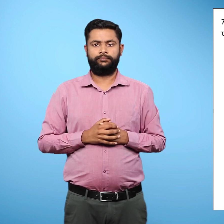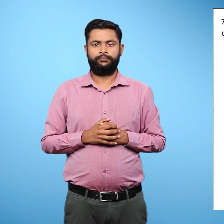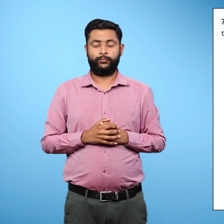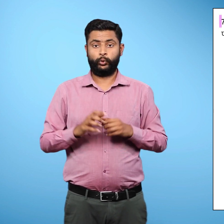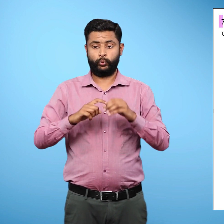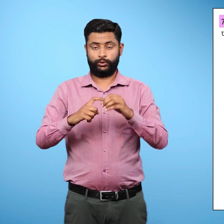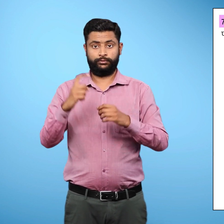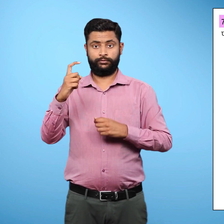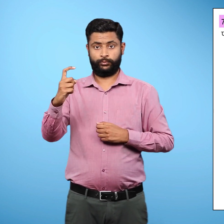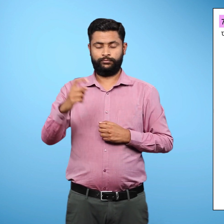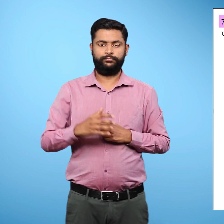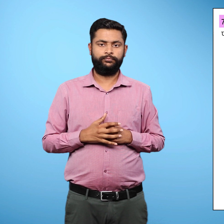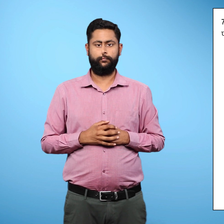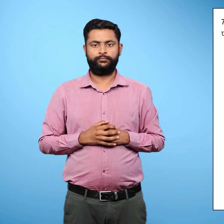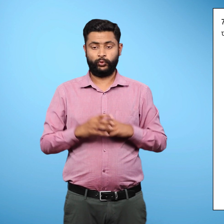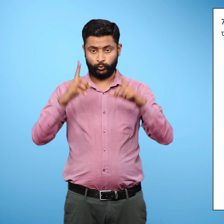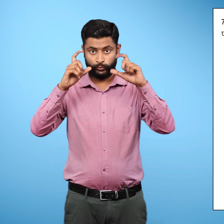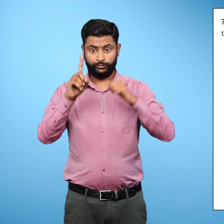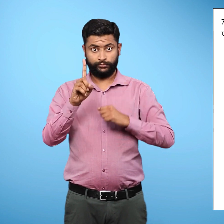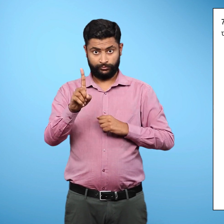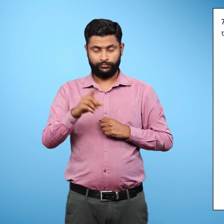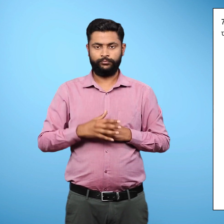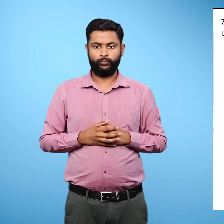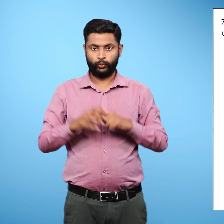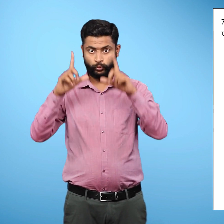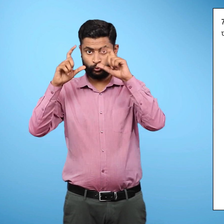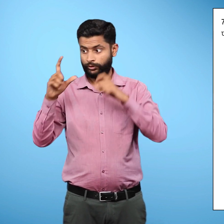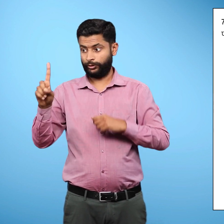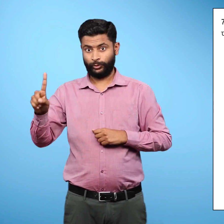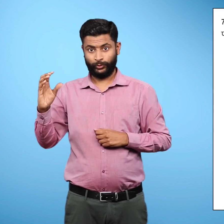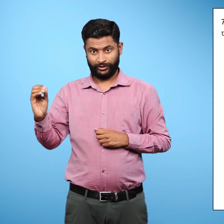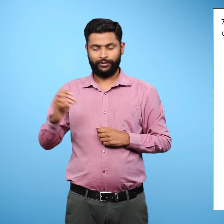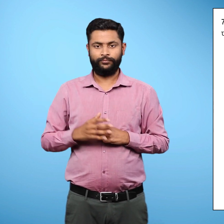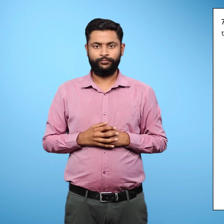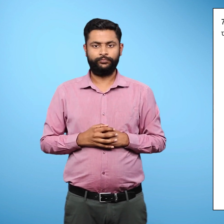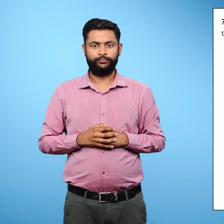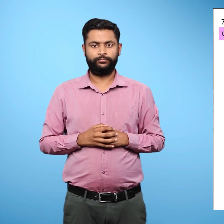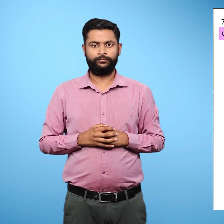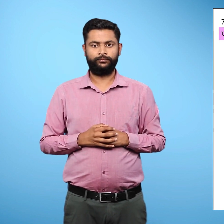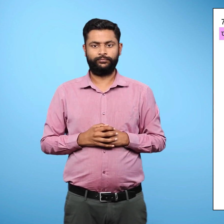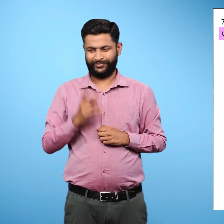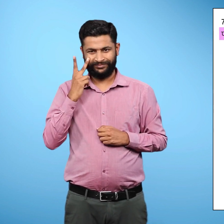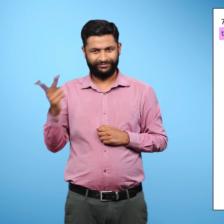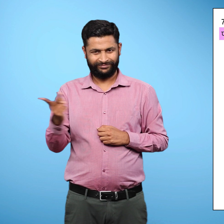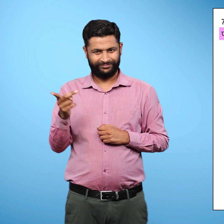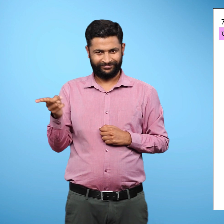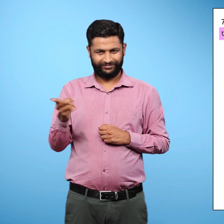प्रश्ण साथ चित्र संख्या एक, तथा दस में दिखाई गई परिवहन के साधनों के बारे में